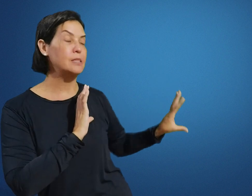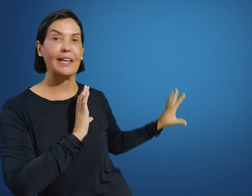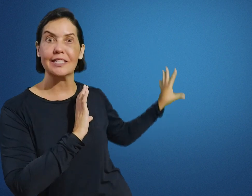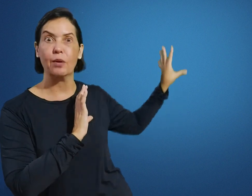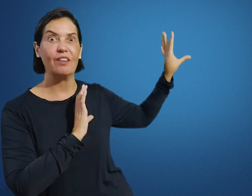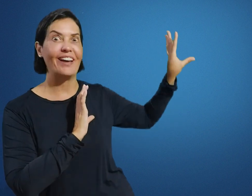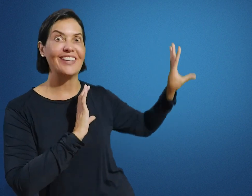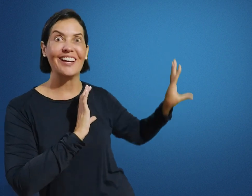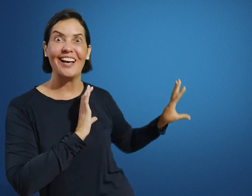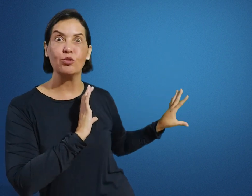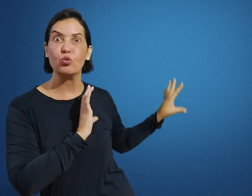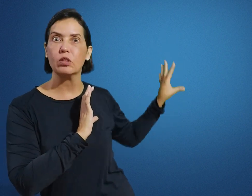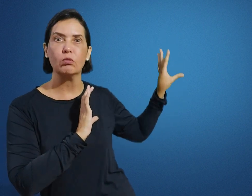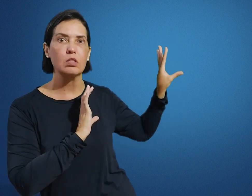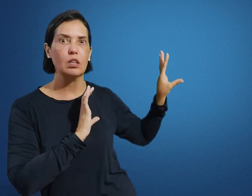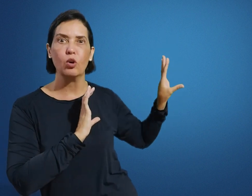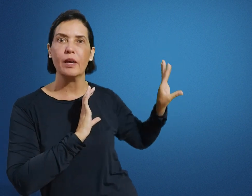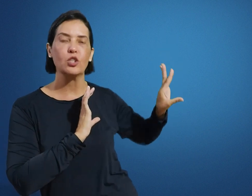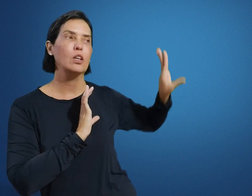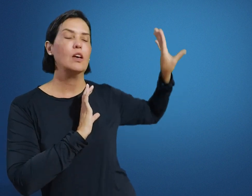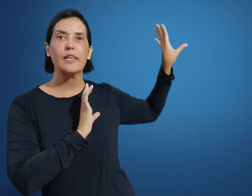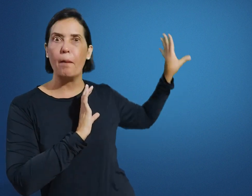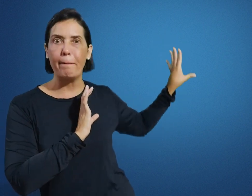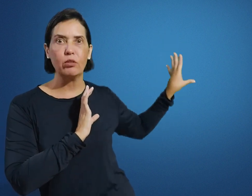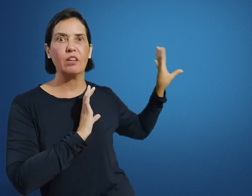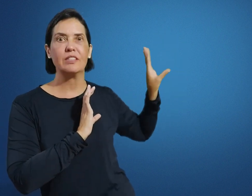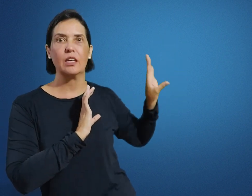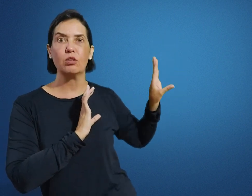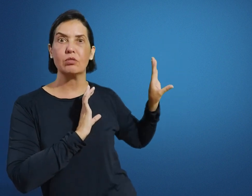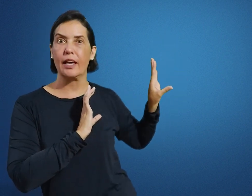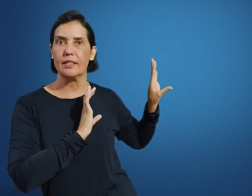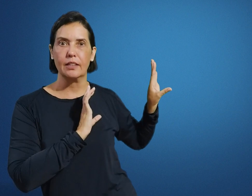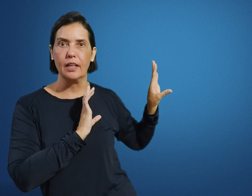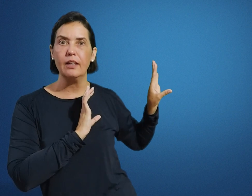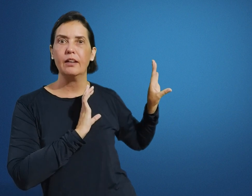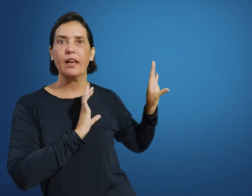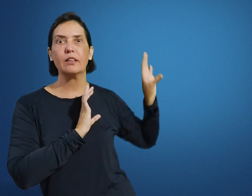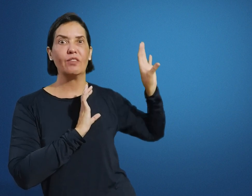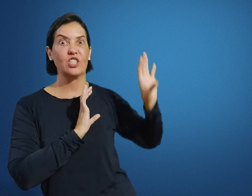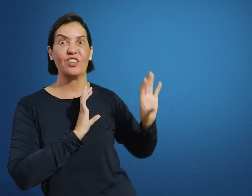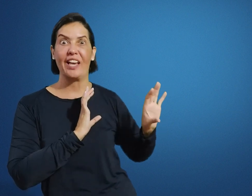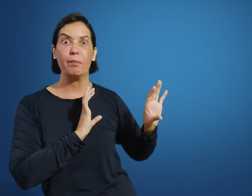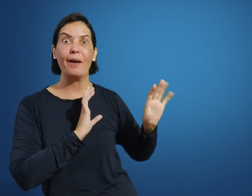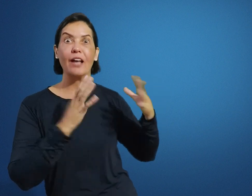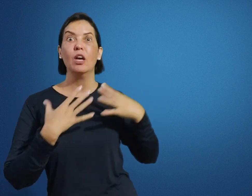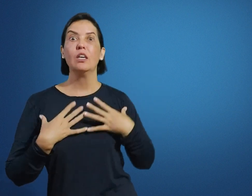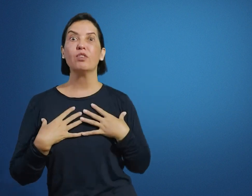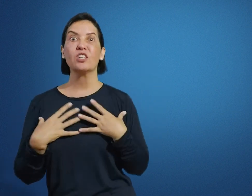explicação, ele vai treinar os conteúdos anteriormente, que é o papel dele fazer isso na casa dele, então ele já vai chegar a preparar, e você